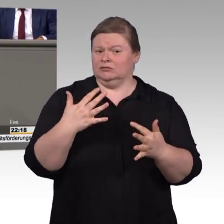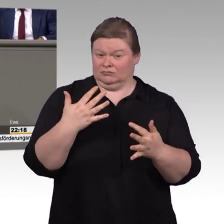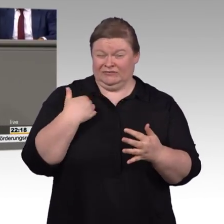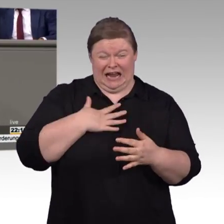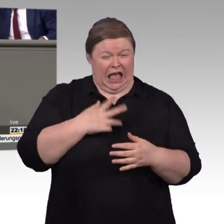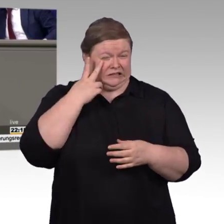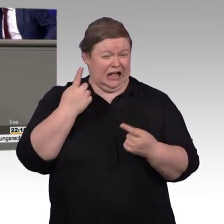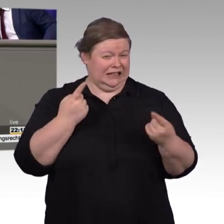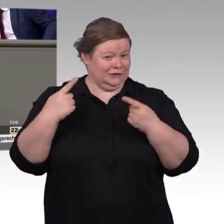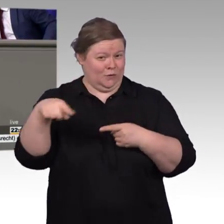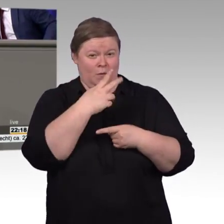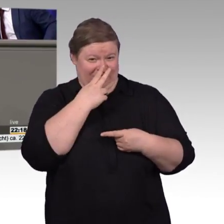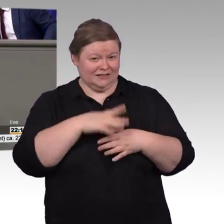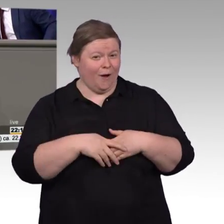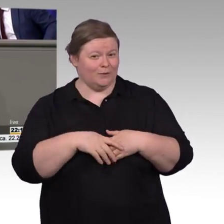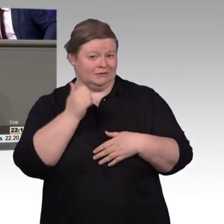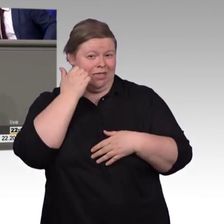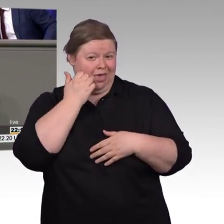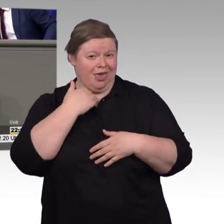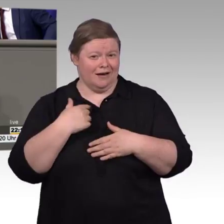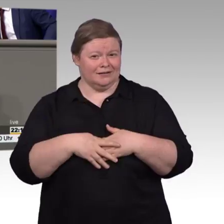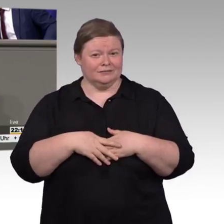eine andere Diskussion bekommen. Zum Inhaltlichen.